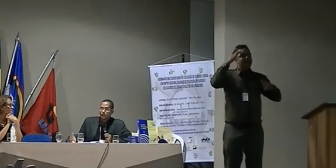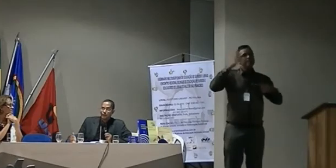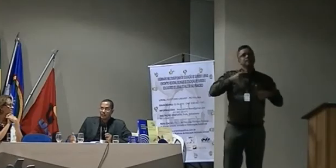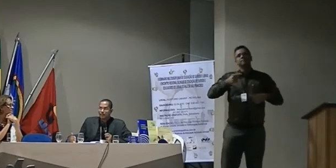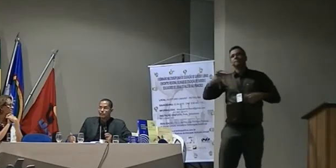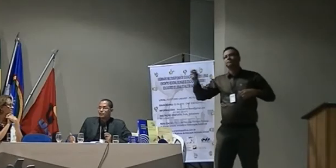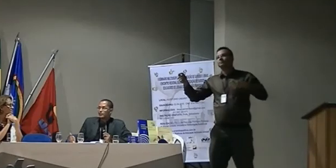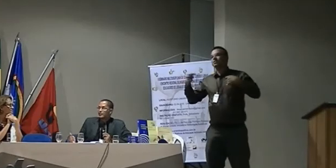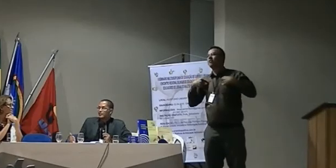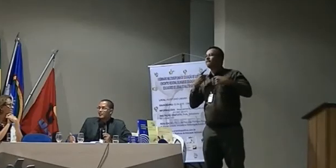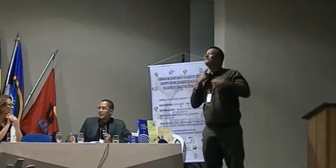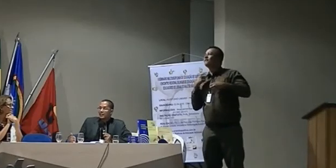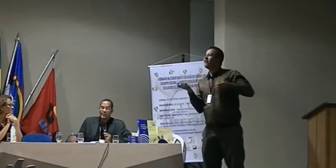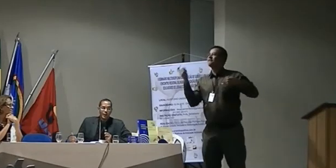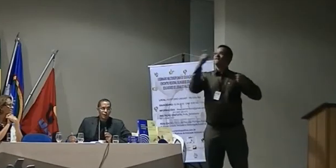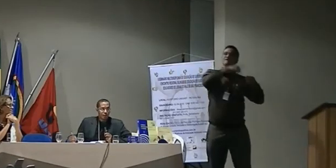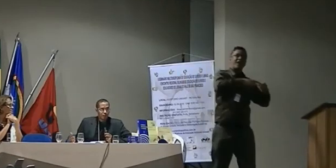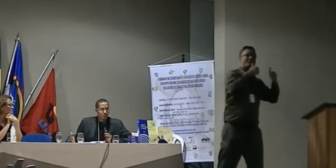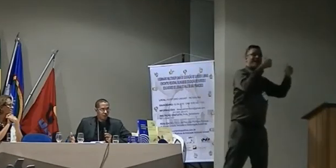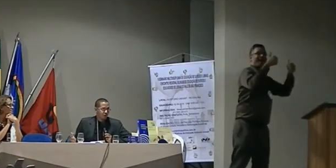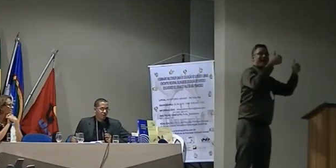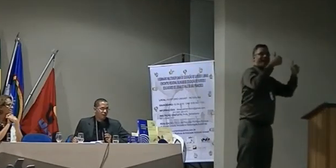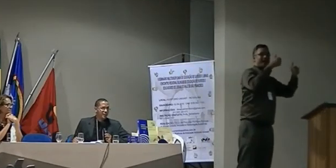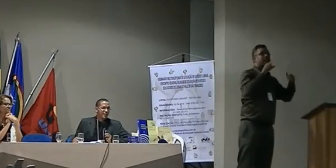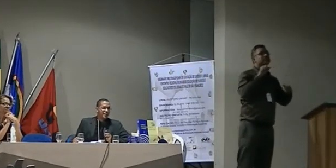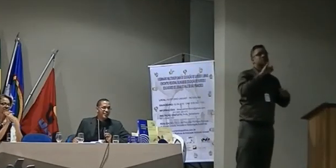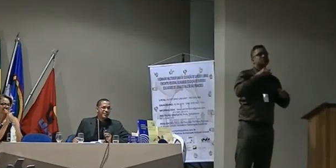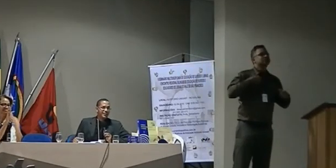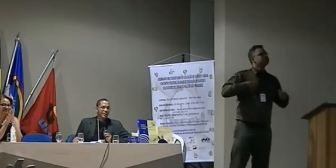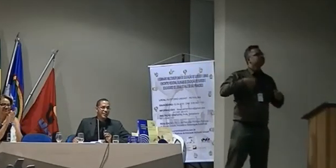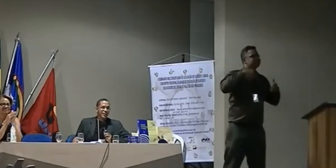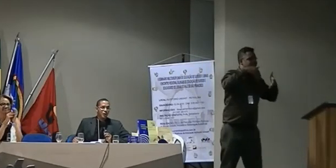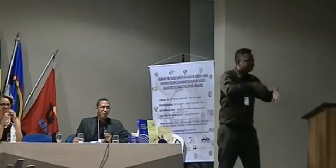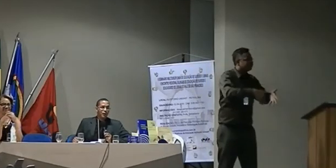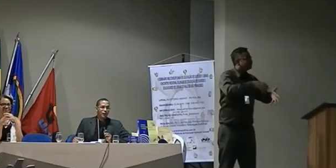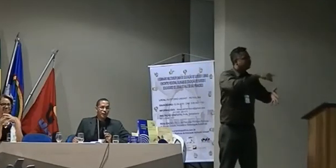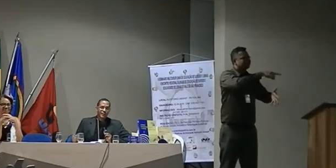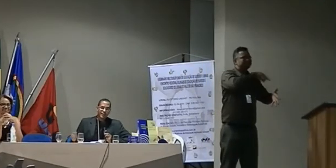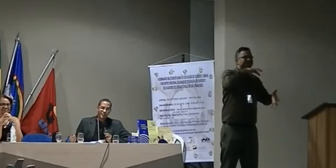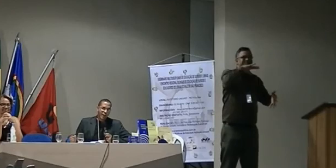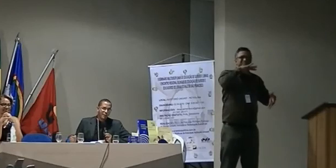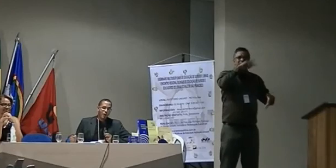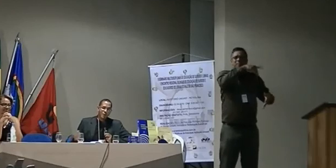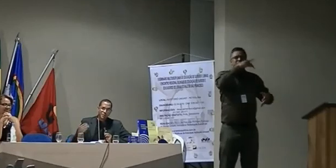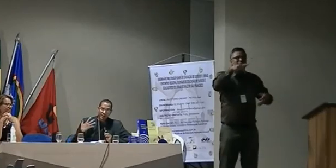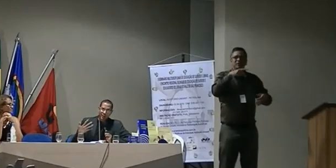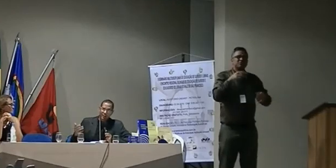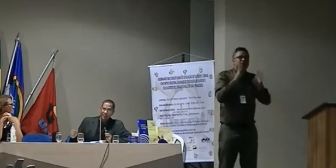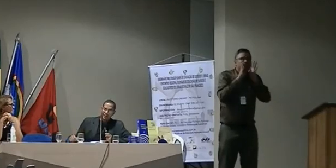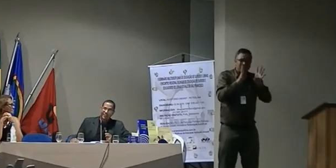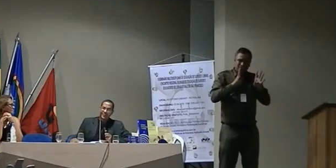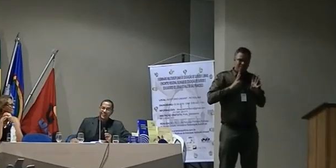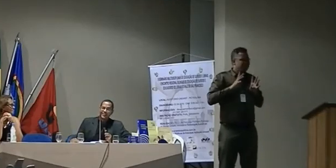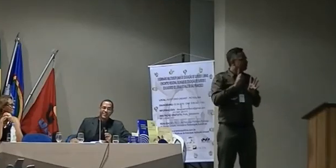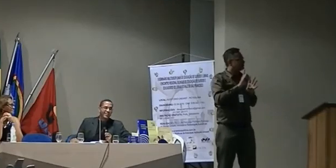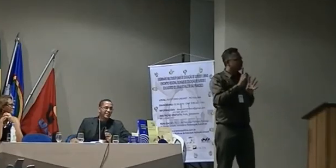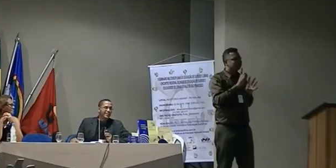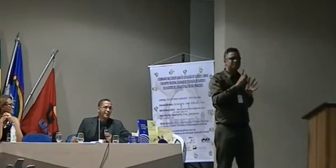chato ninguém conversa comigo o professor entra na sala mal na minha cara que